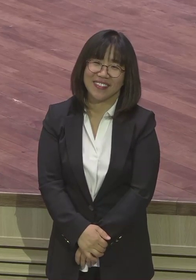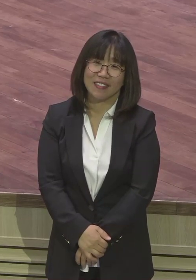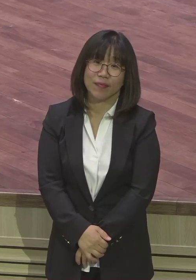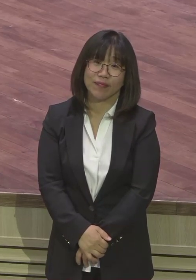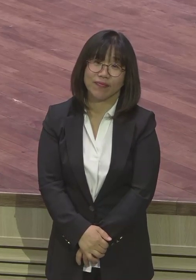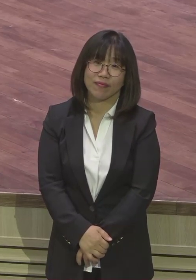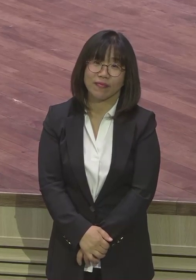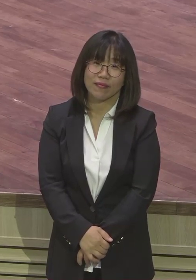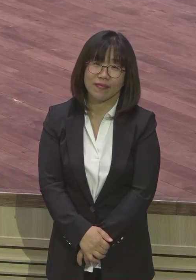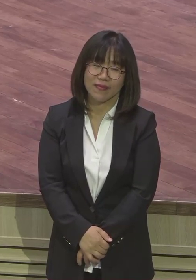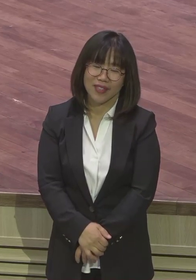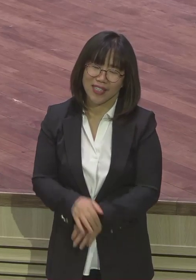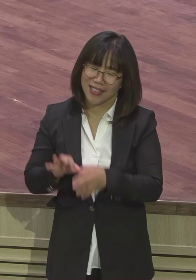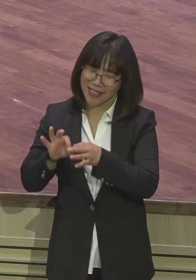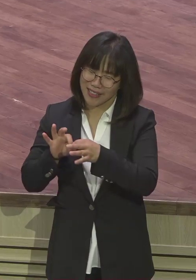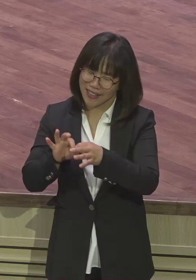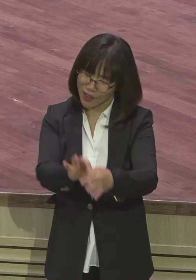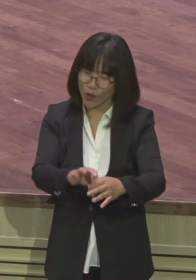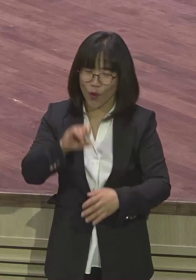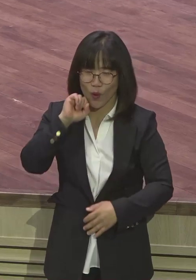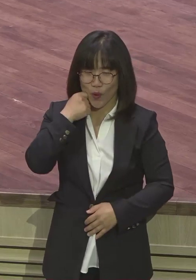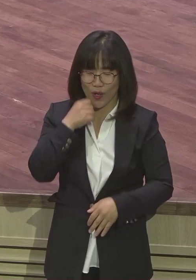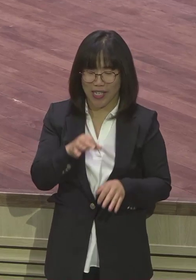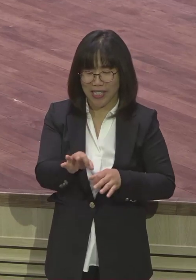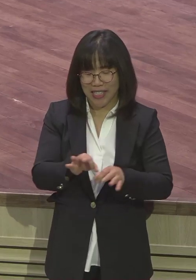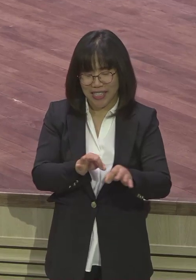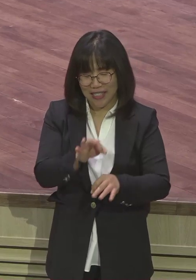지속이 안 돼. 지속이 켜죠.